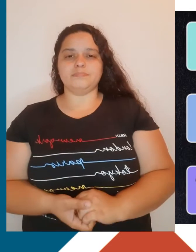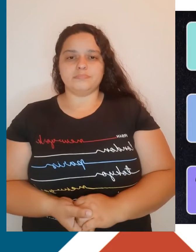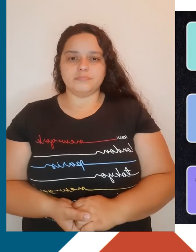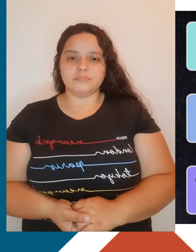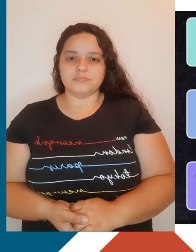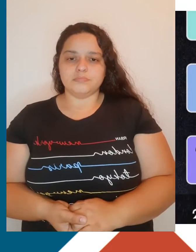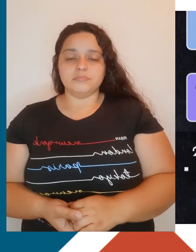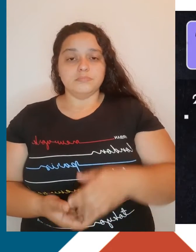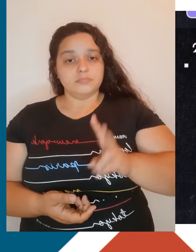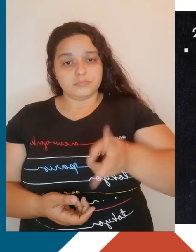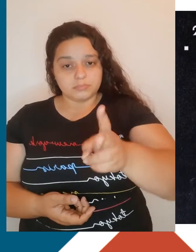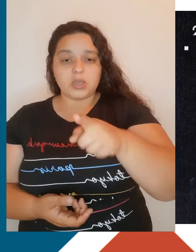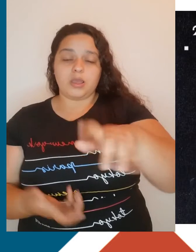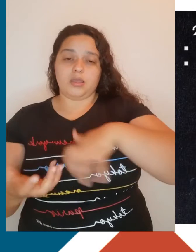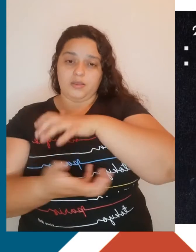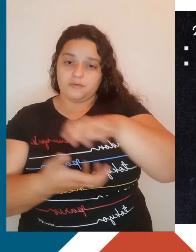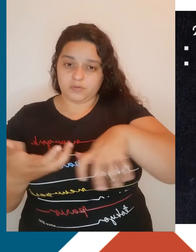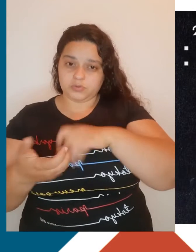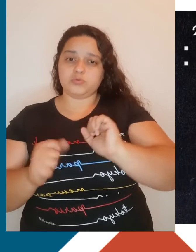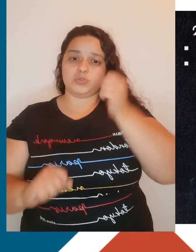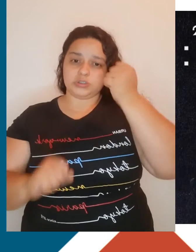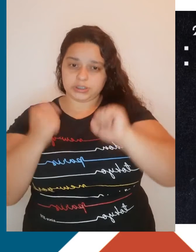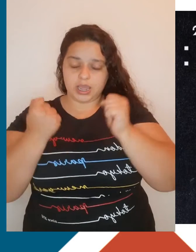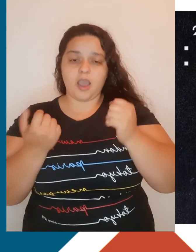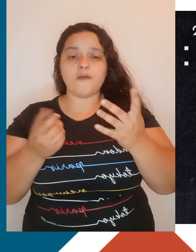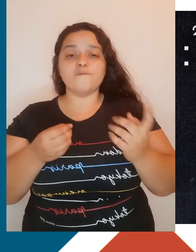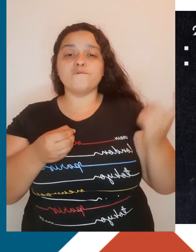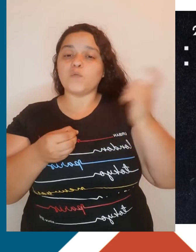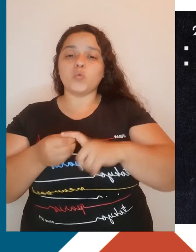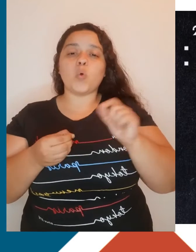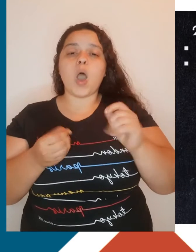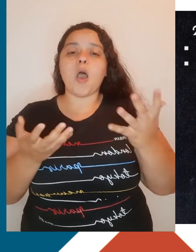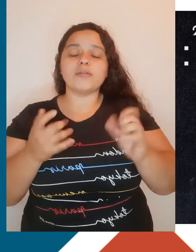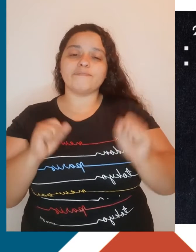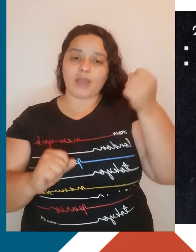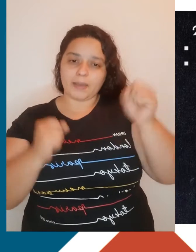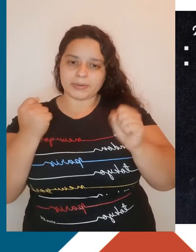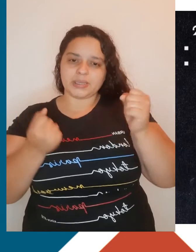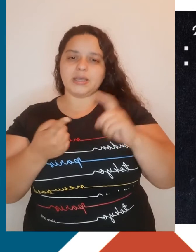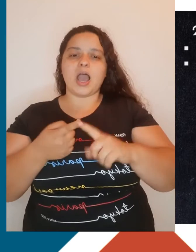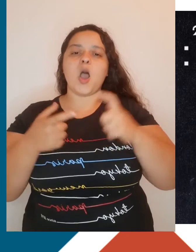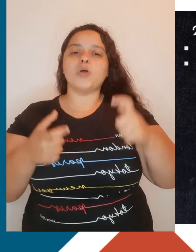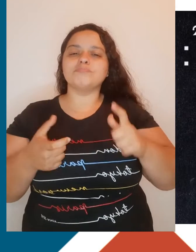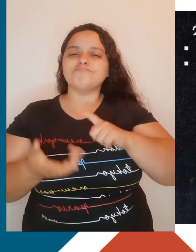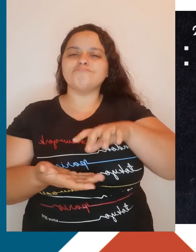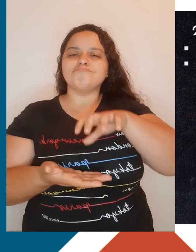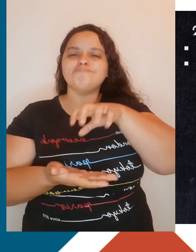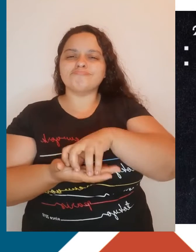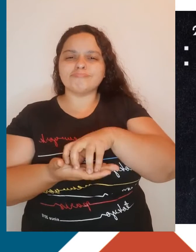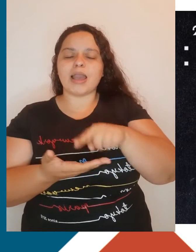Continuando sobre a Revolução Industrial, voltemos para as fábricas, onde concentravam-se as máquinas e também